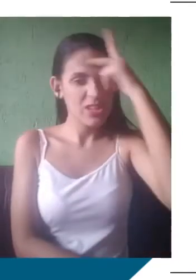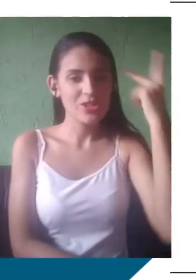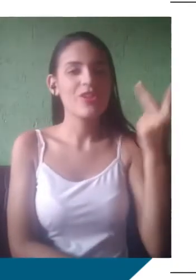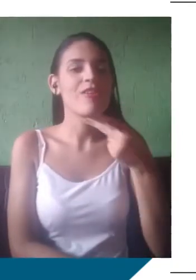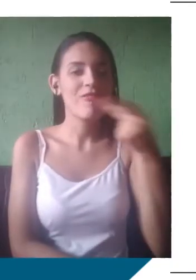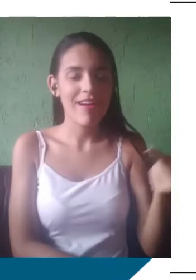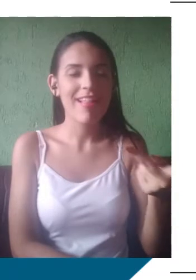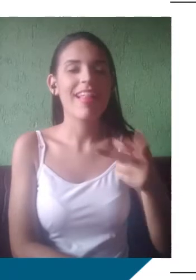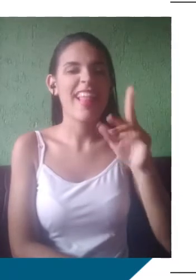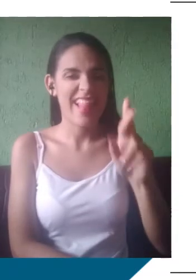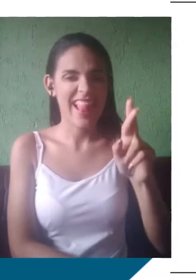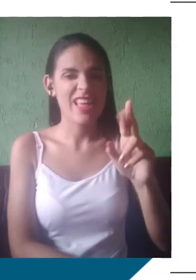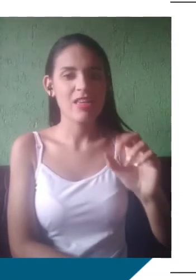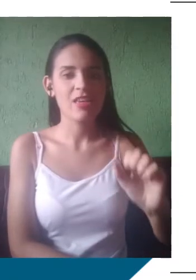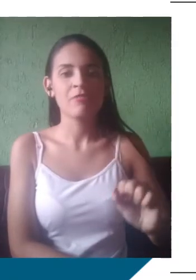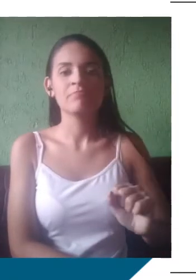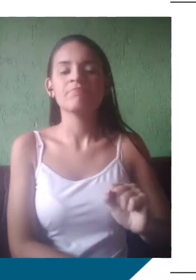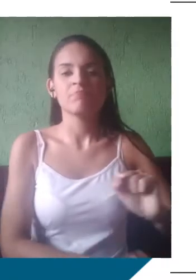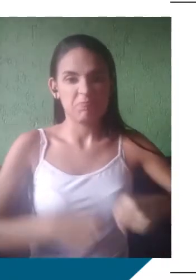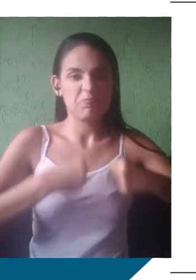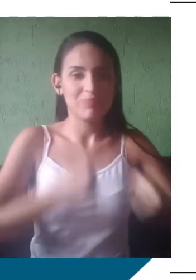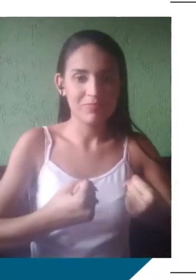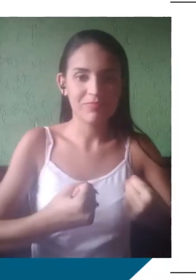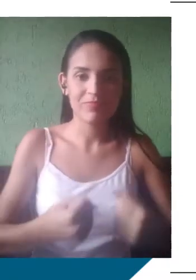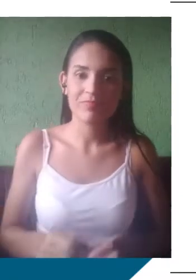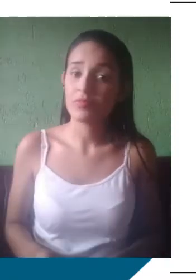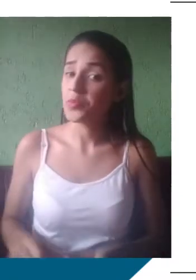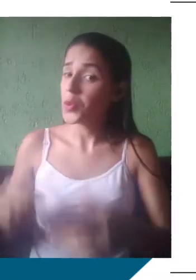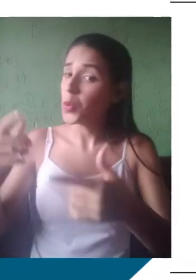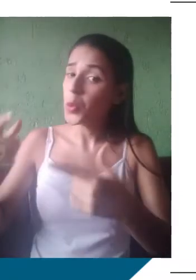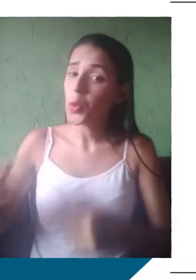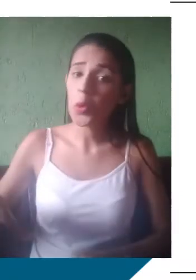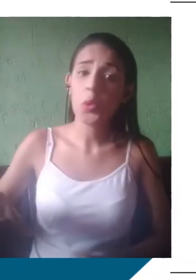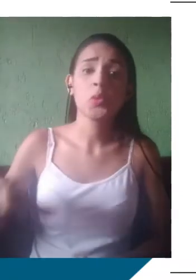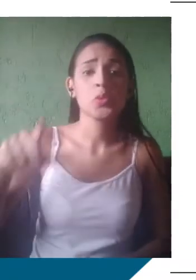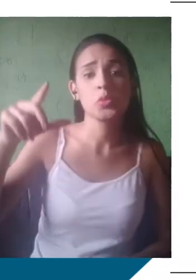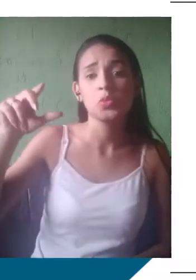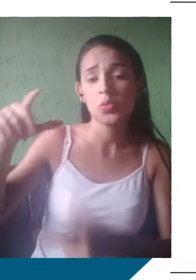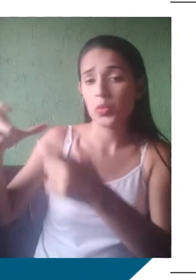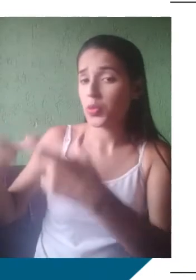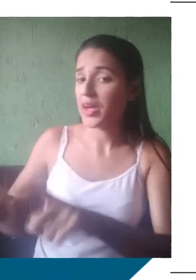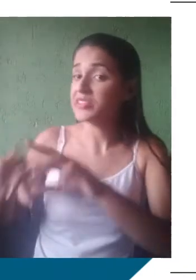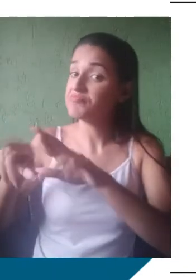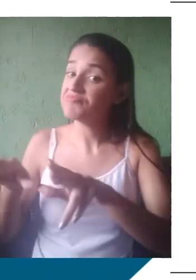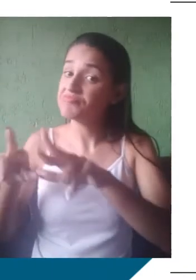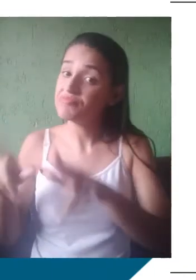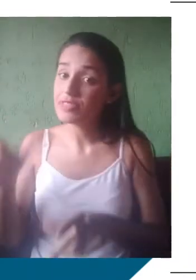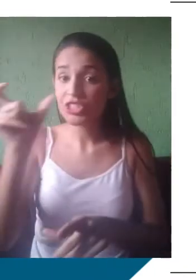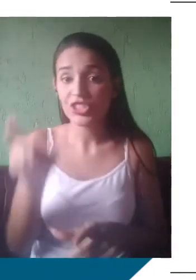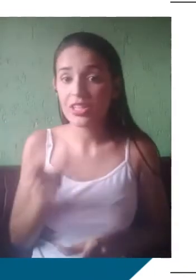essa variante fonológica aí, né? Vai dar característica do sotaque de uma